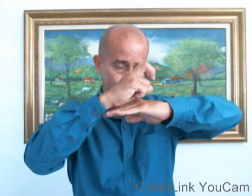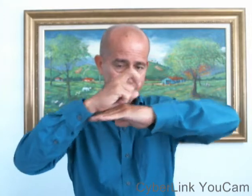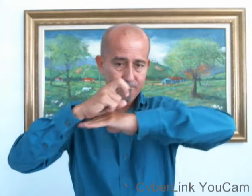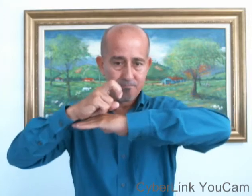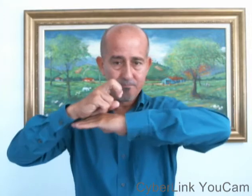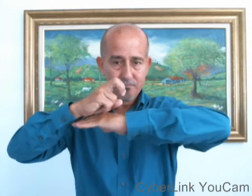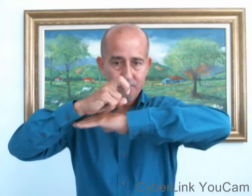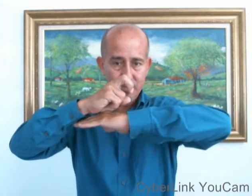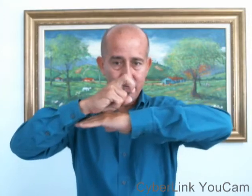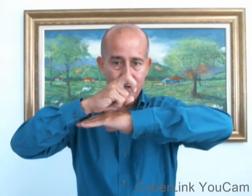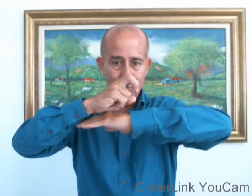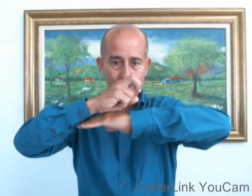Caracol.